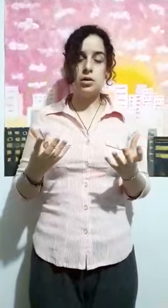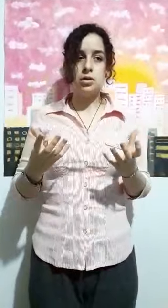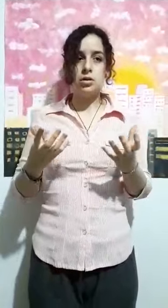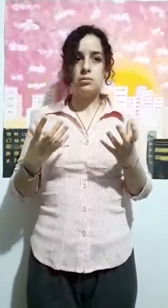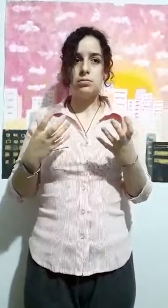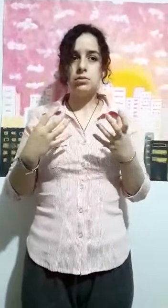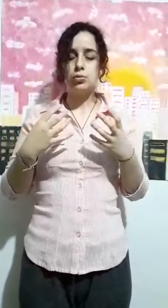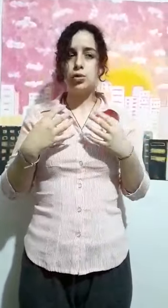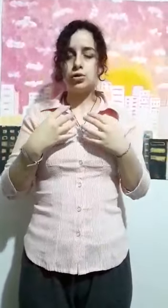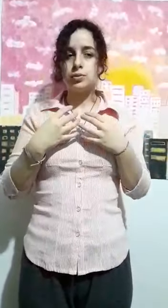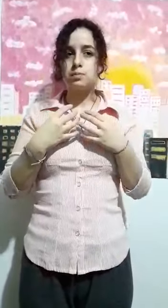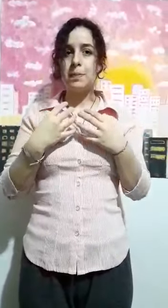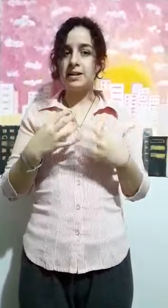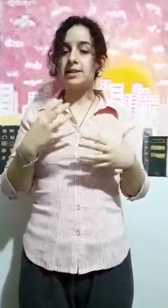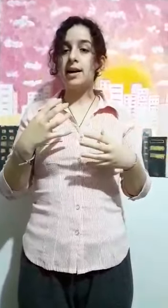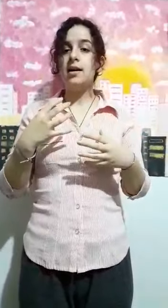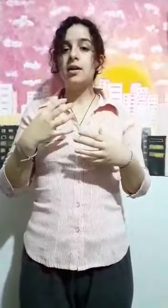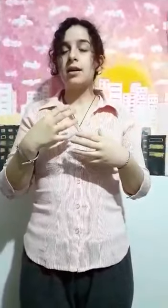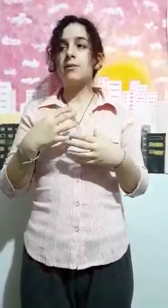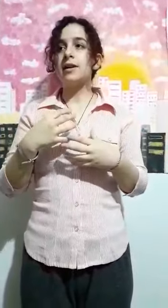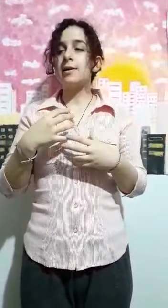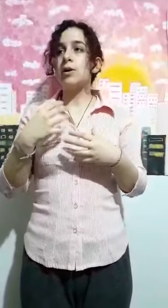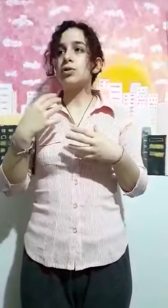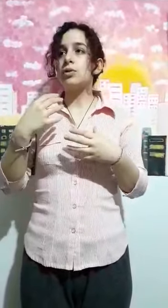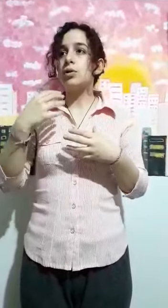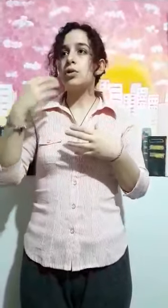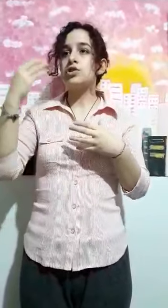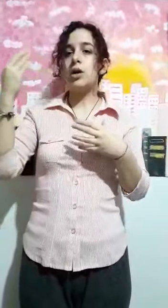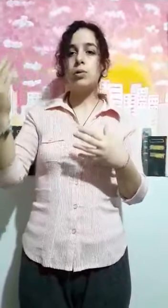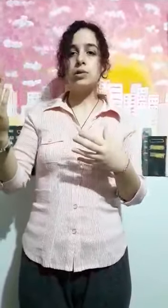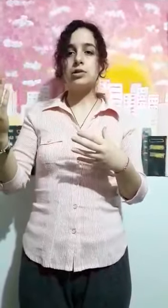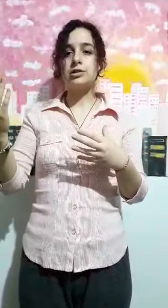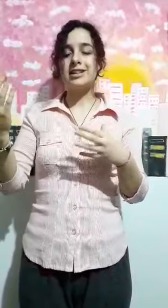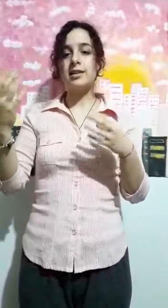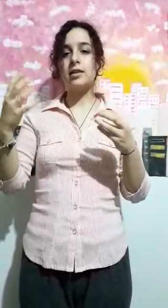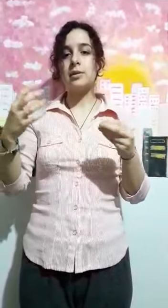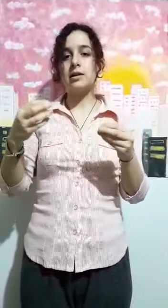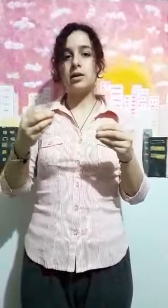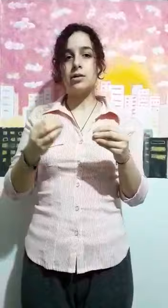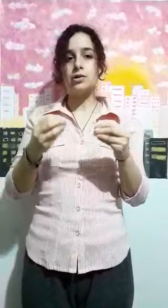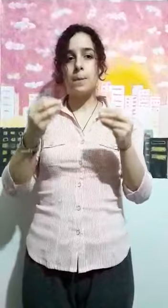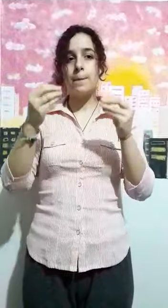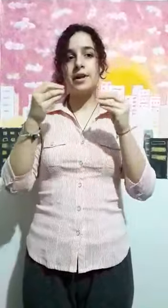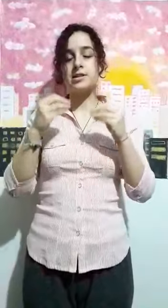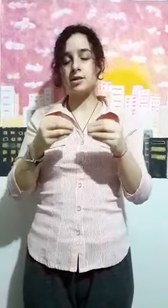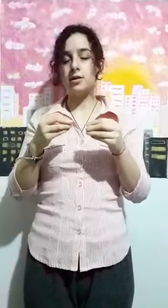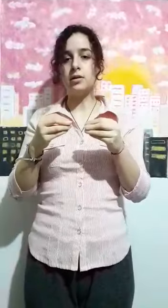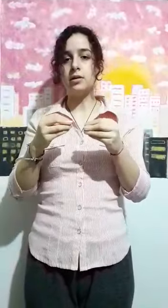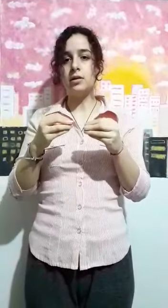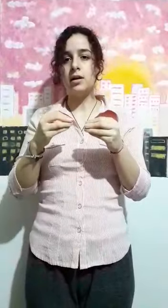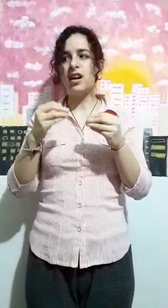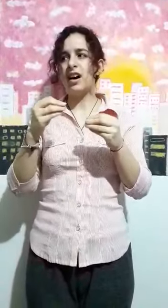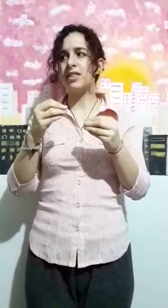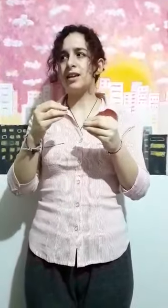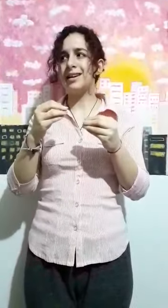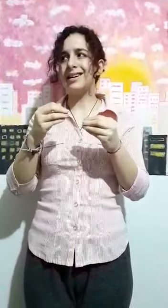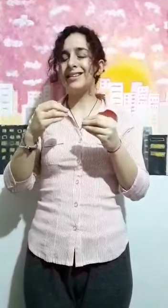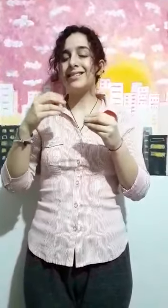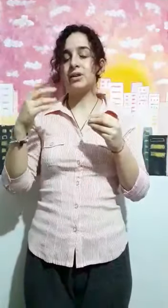nos pasa cuando los adultos tratan de meternos presión acerca del